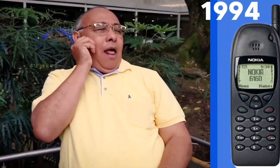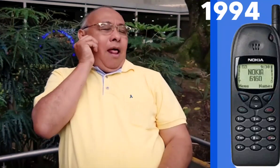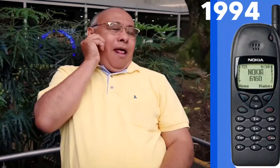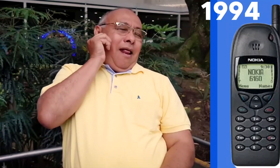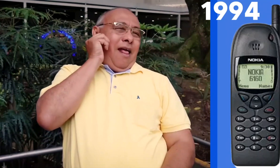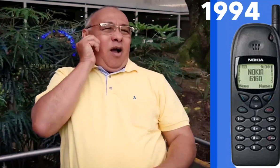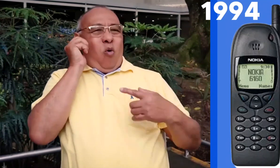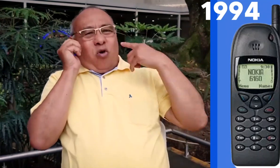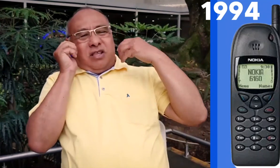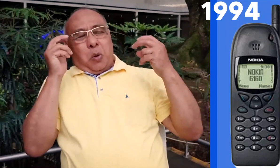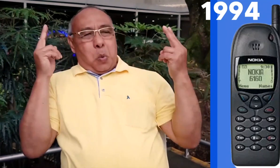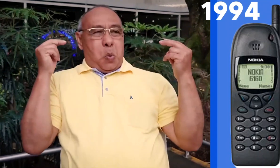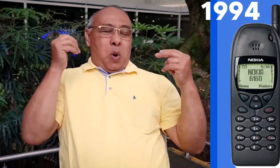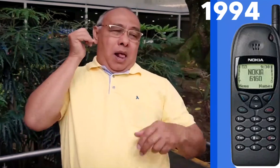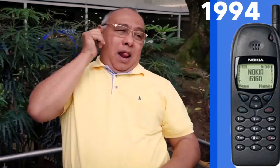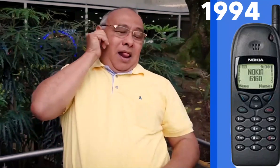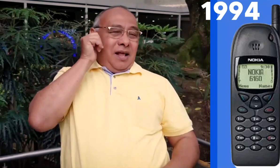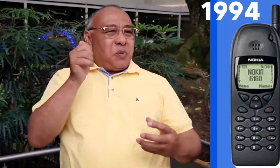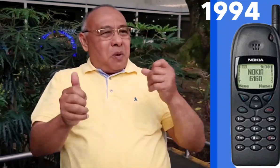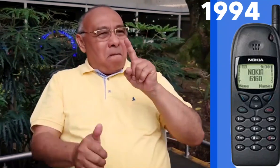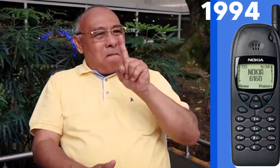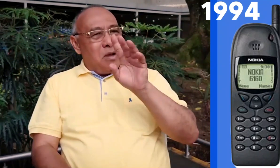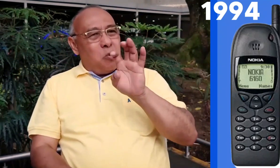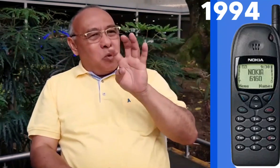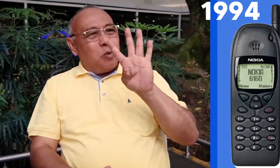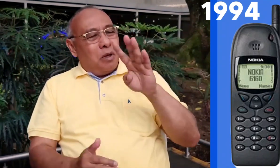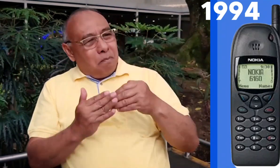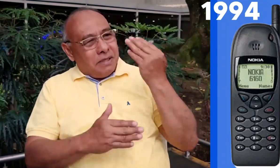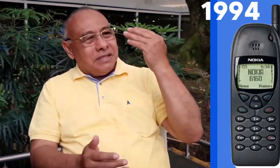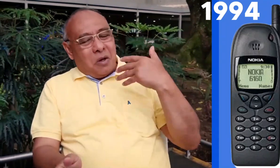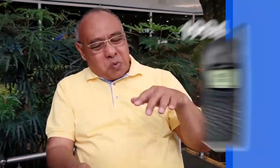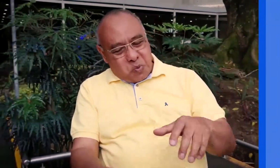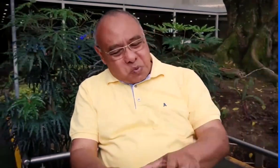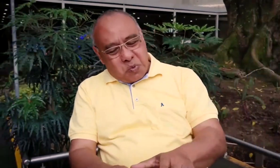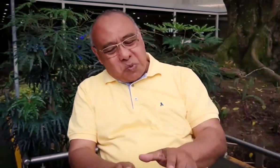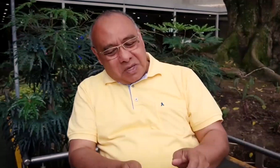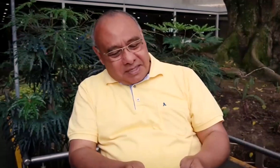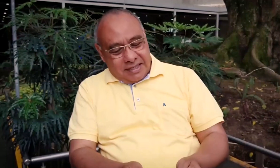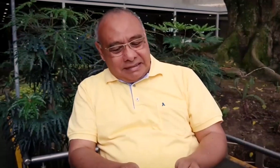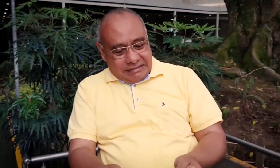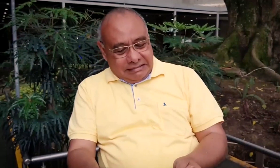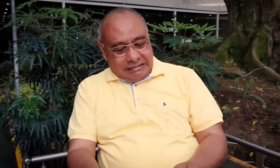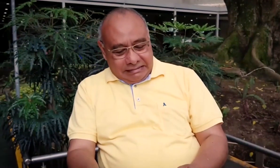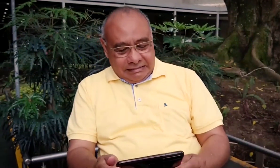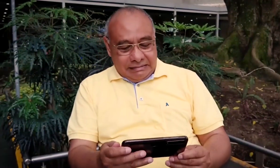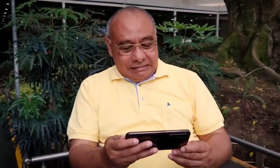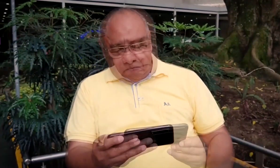Las famosas panelas. Y las personas que lo usaban se sentían muy orgullosas de tenerlo. Todo esto inició en el año de 1994.